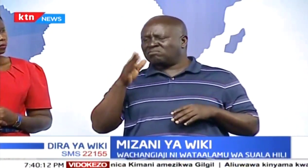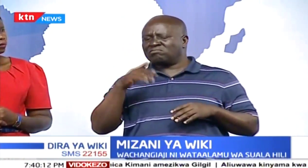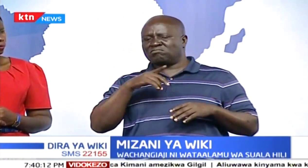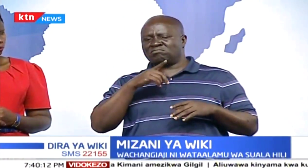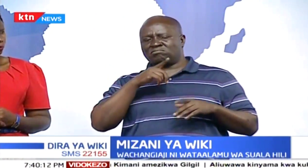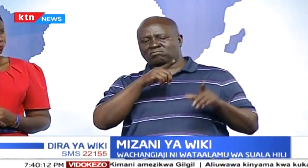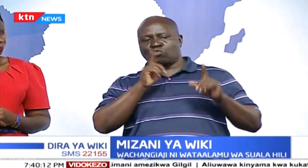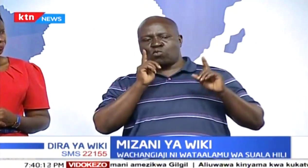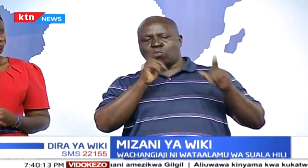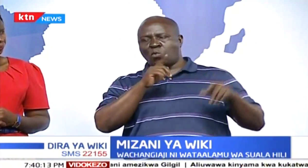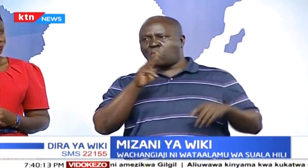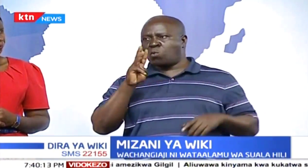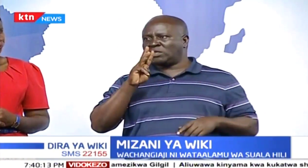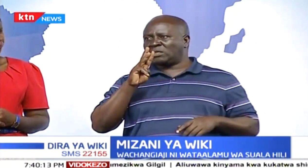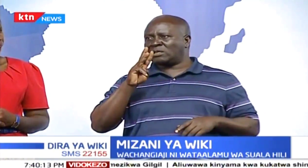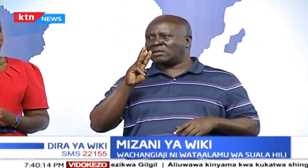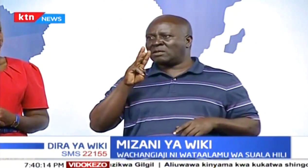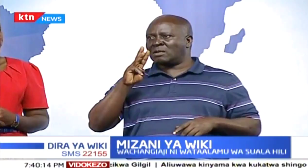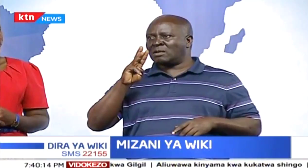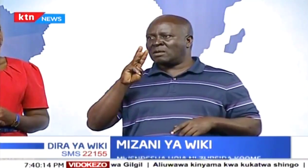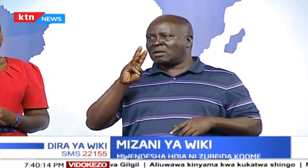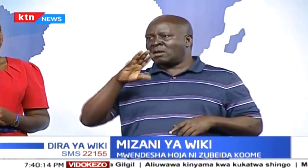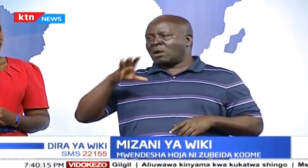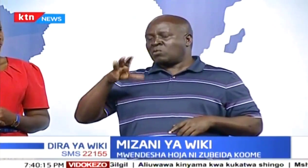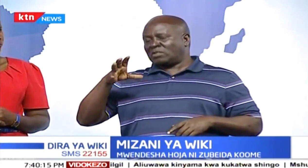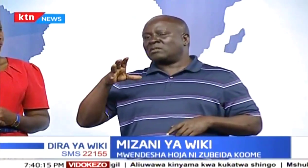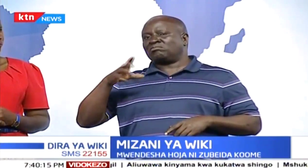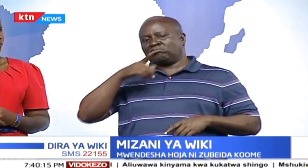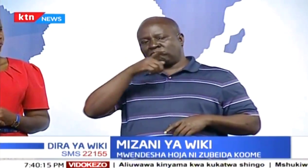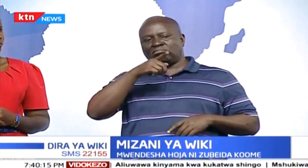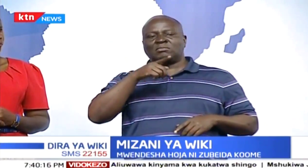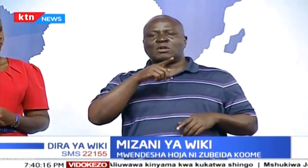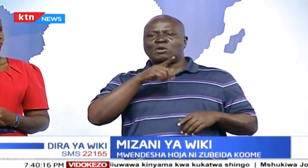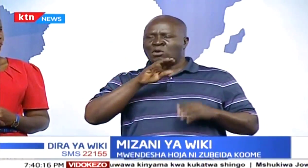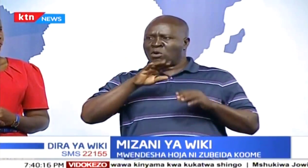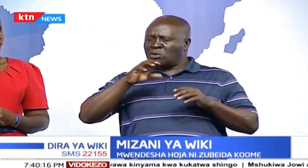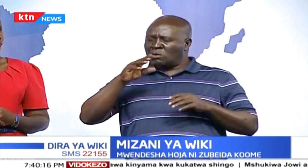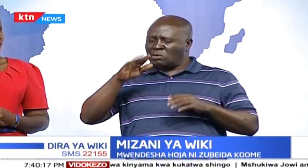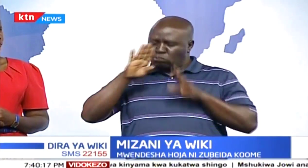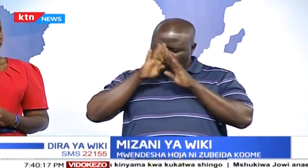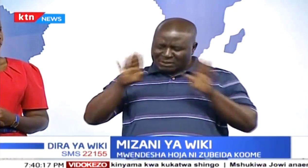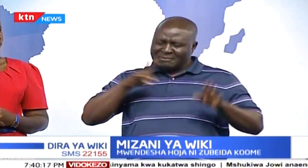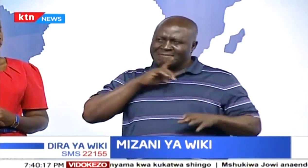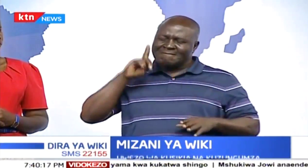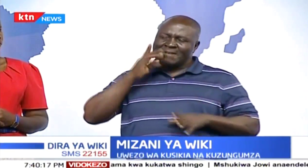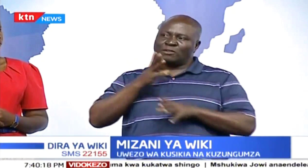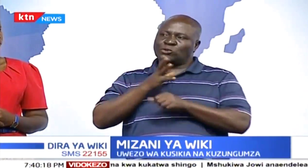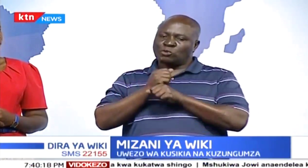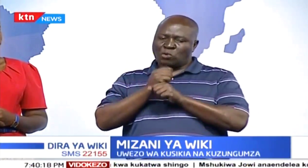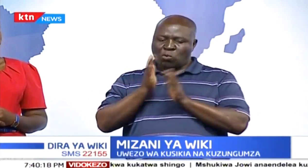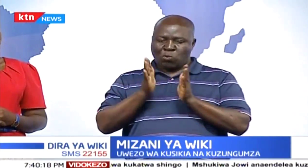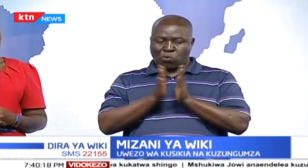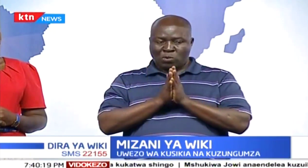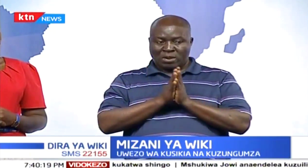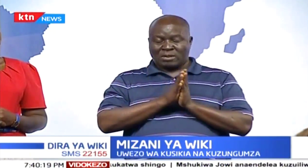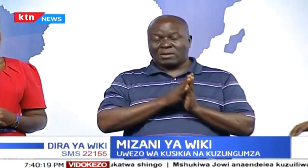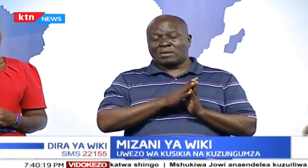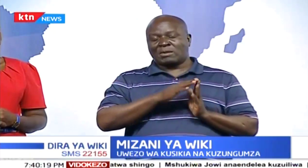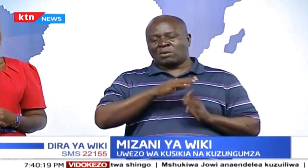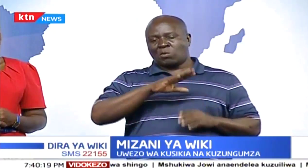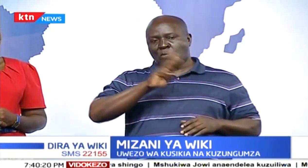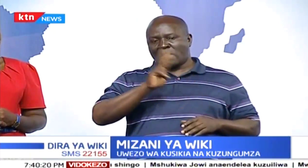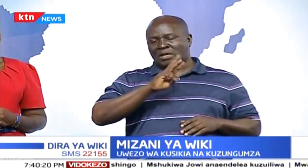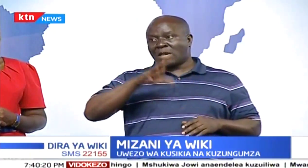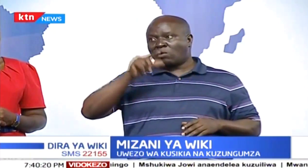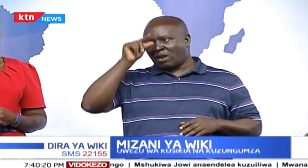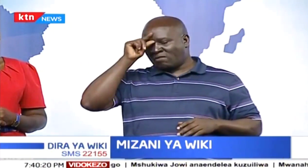uelewa ya kwamba. Watu wale mavu wa kila